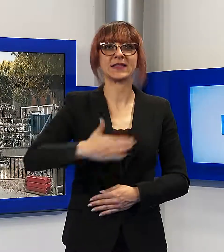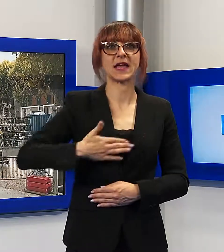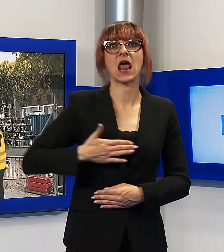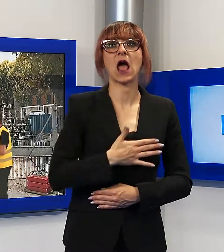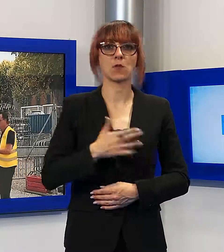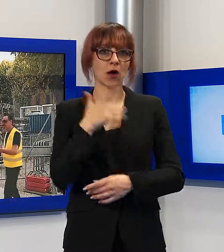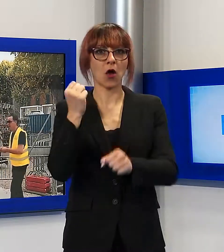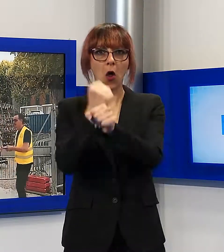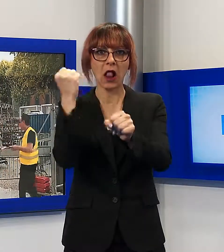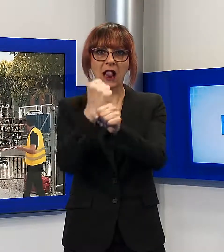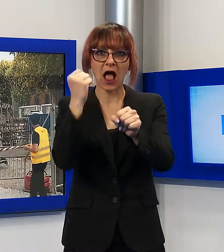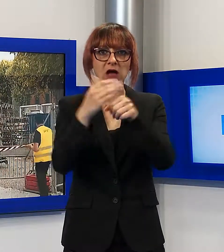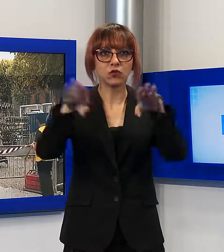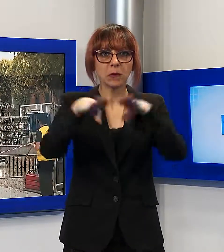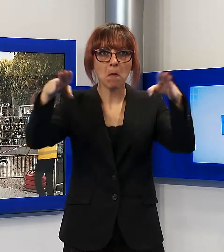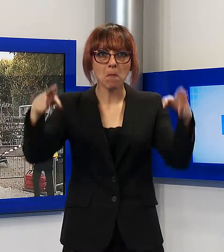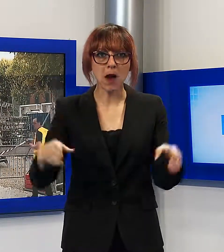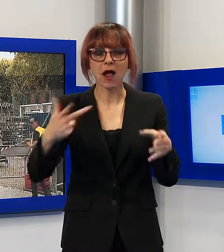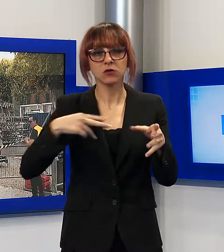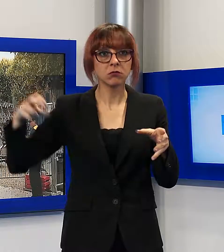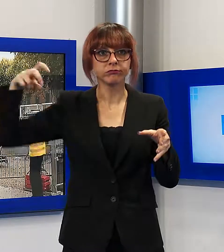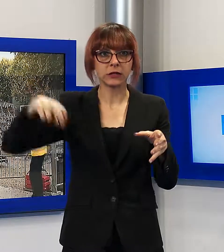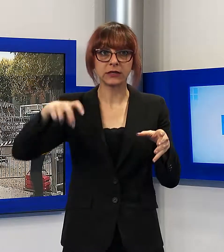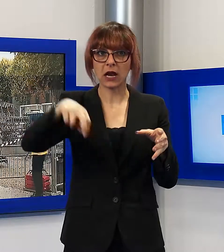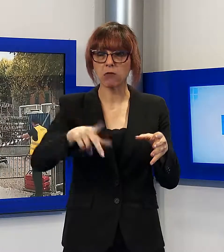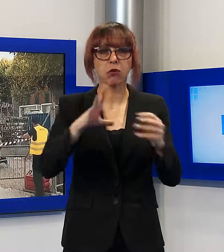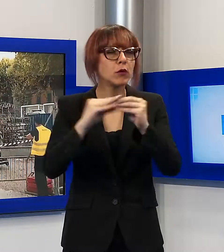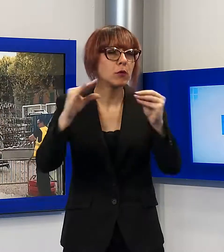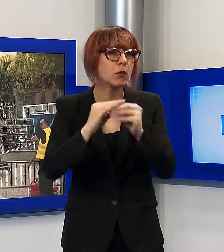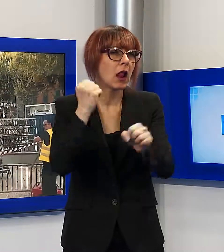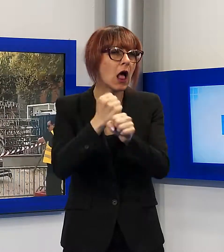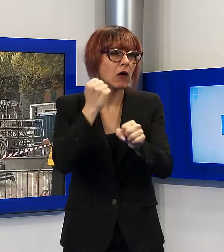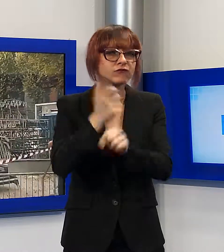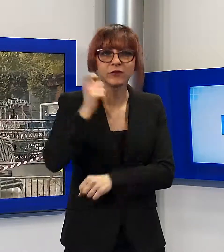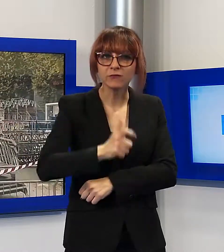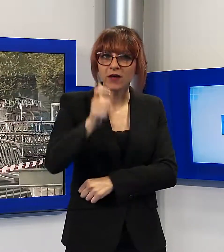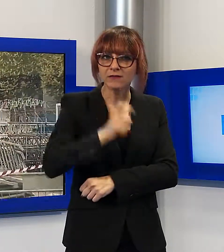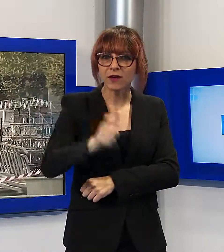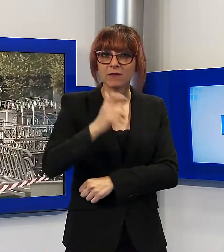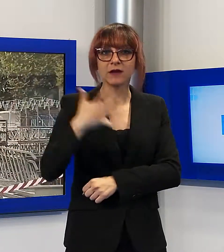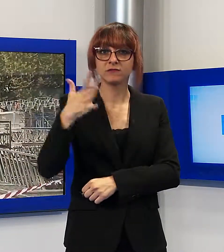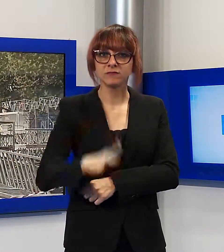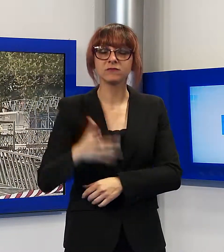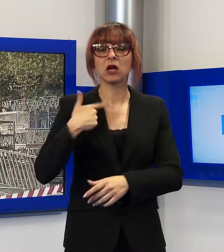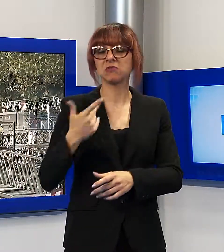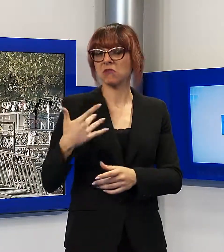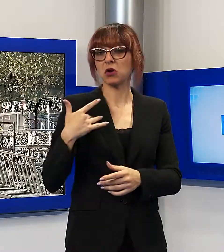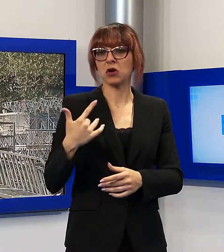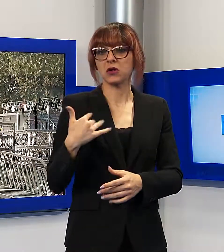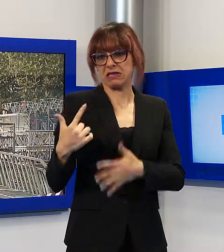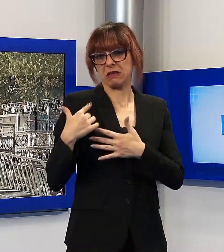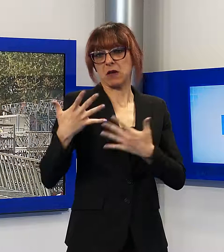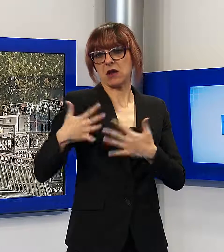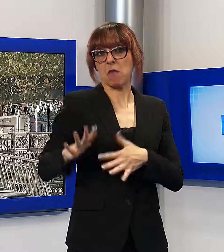lavori per l'allestimento delle tribune del palco del Summer Festival. Come anticipato nelle scorse settimane, appena chiuso il